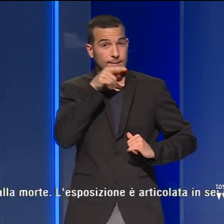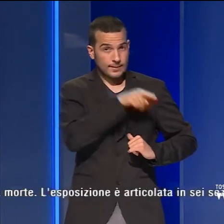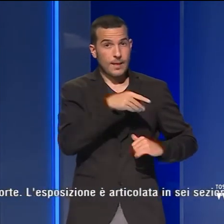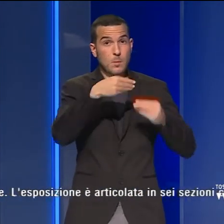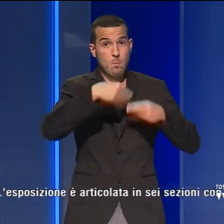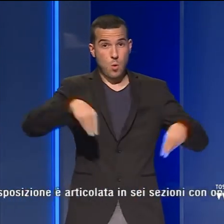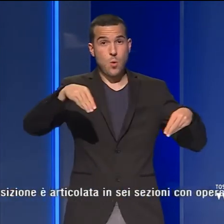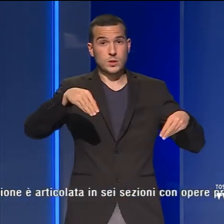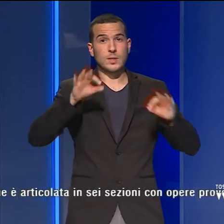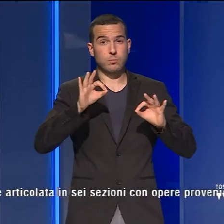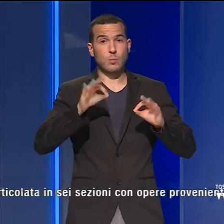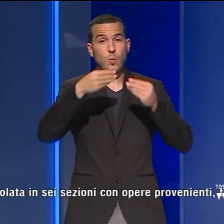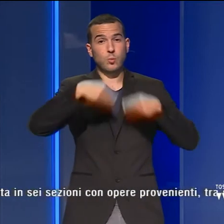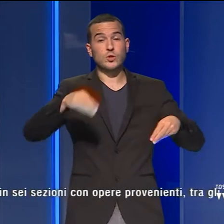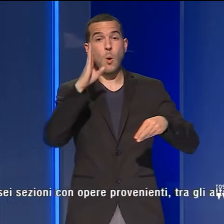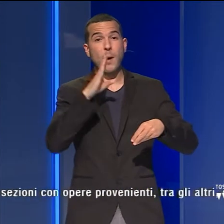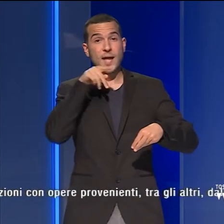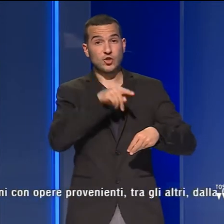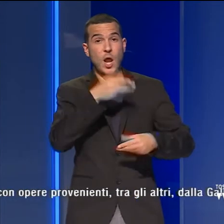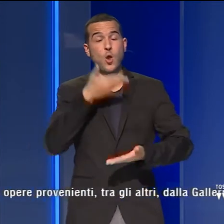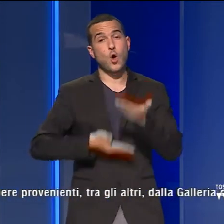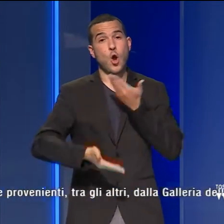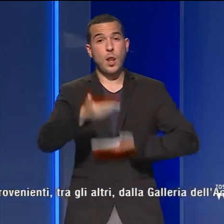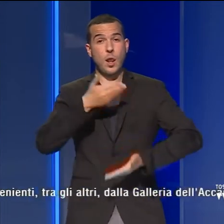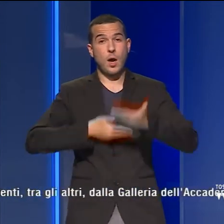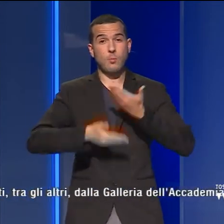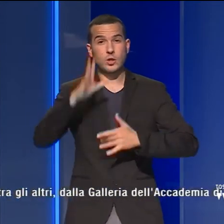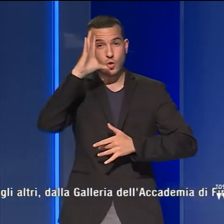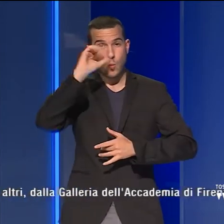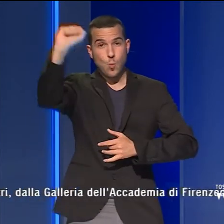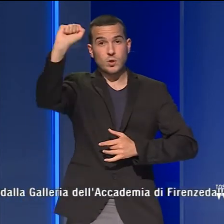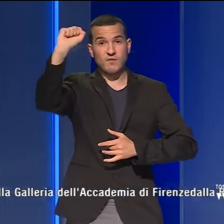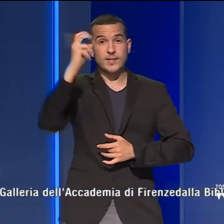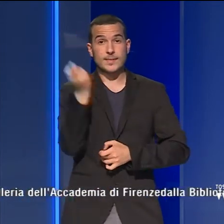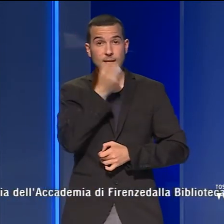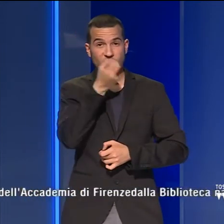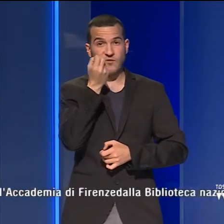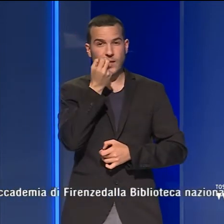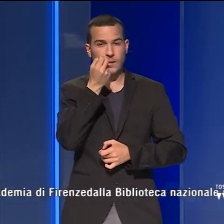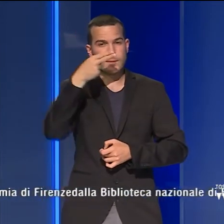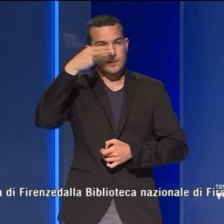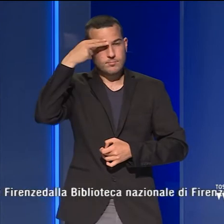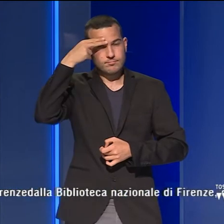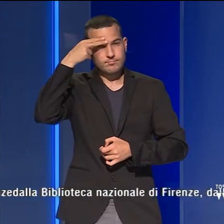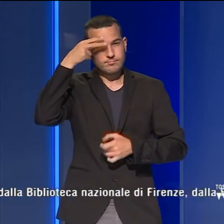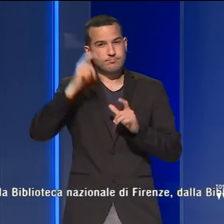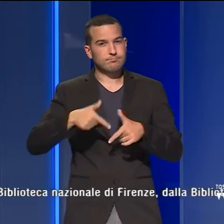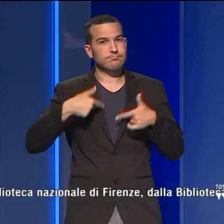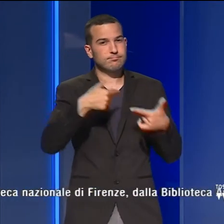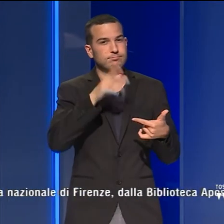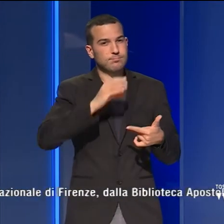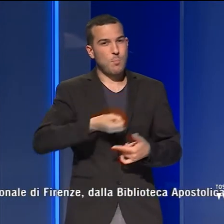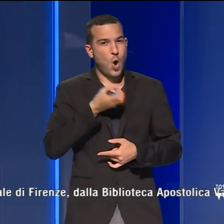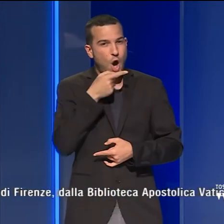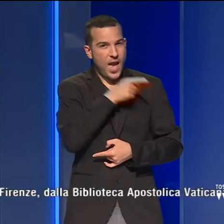Nazionale del Bargello, in collaborazione con l'Università di Firenze, dedica al sommo poeta dal